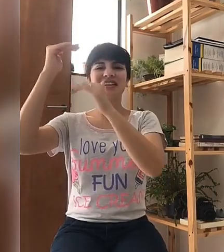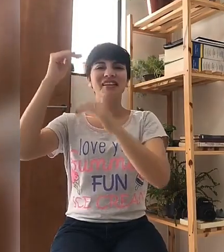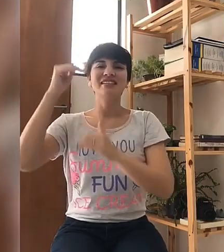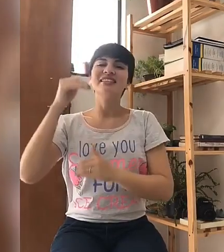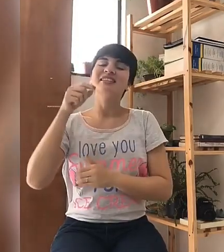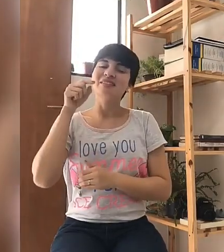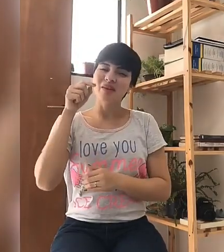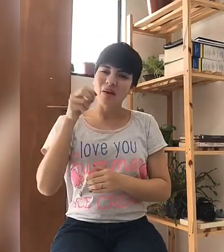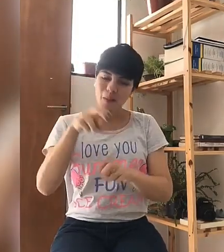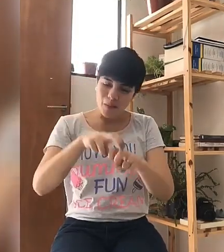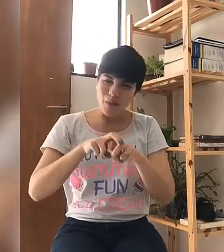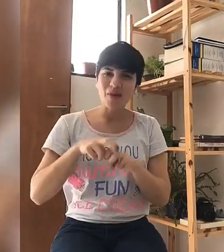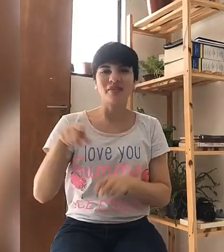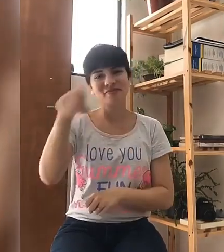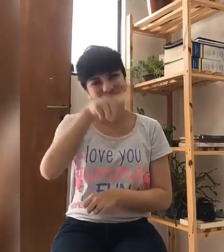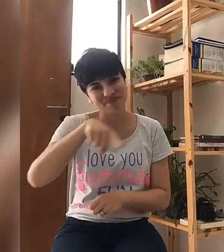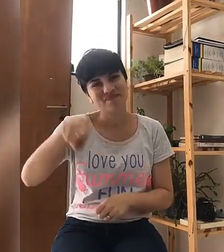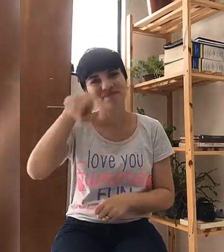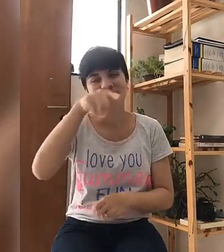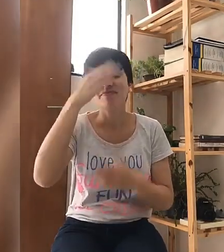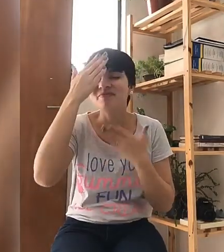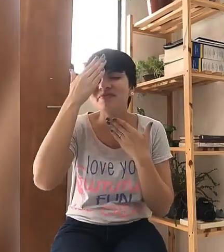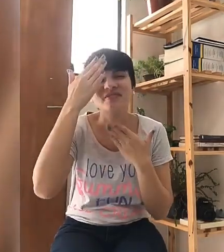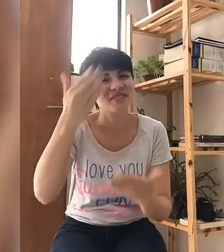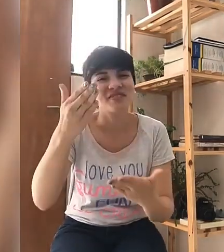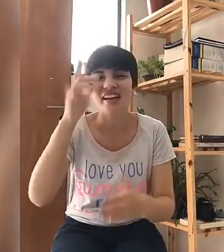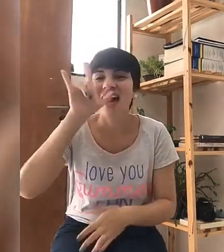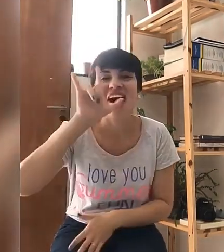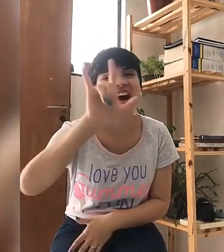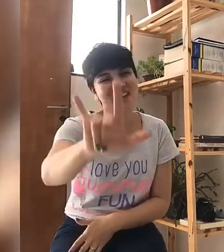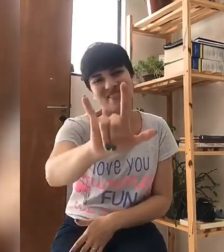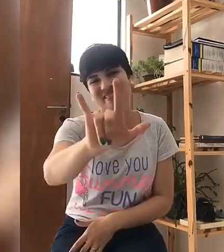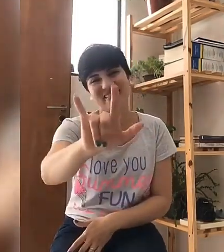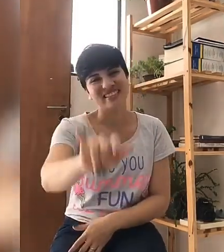desenvolvendo cada vez mais por causa de vocês. Obrigada. Amo vocês.